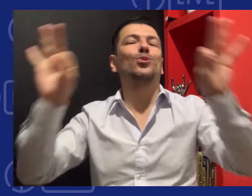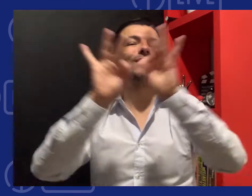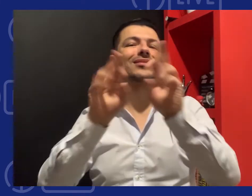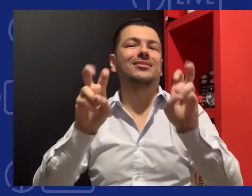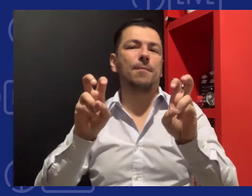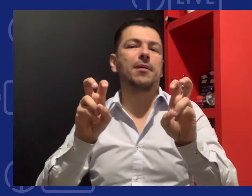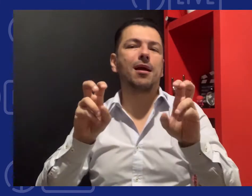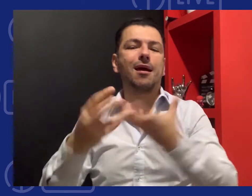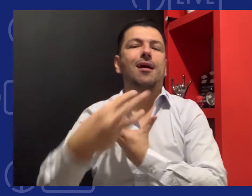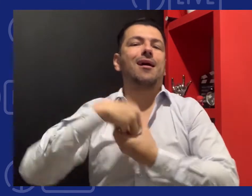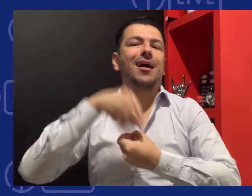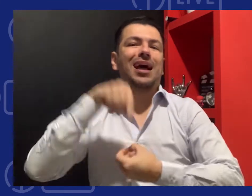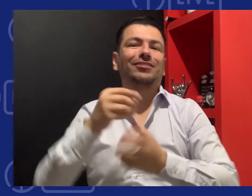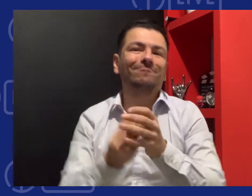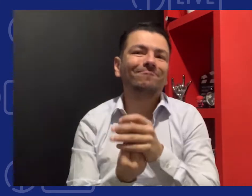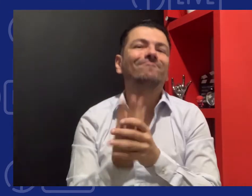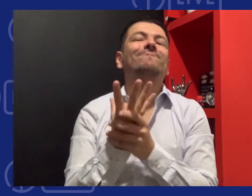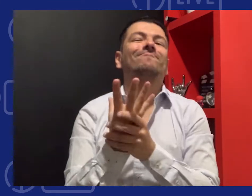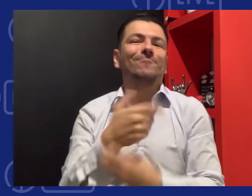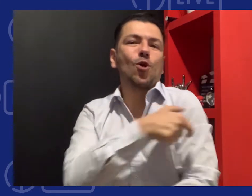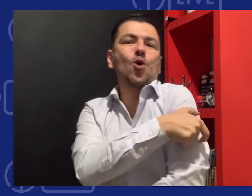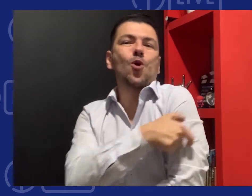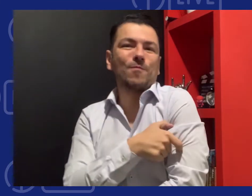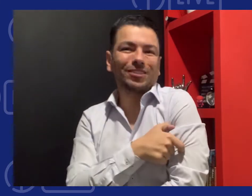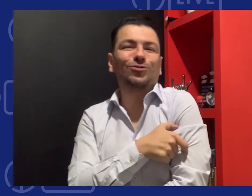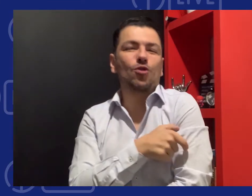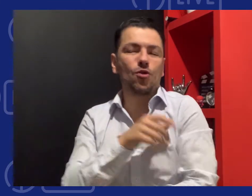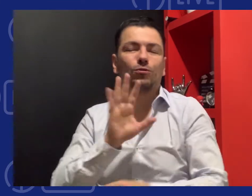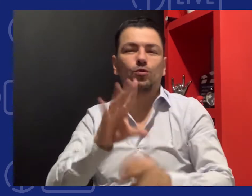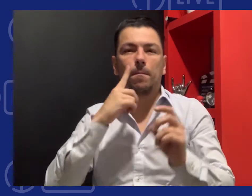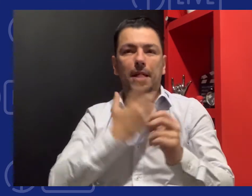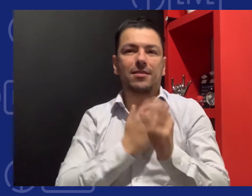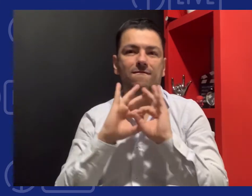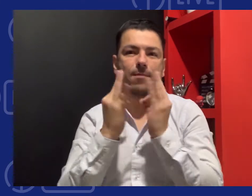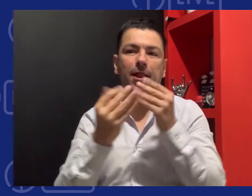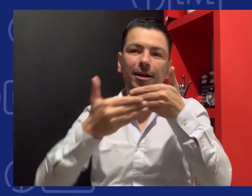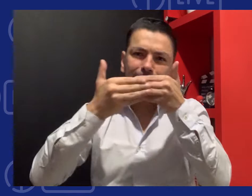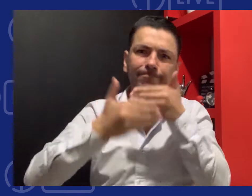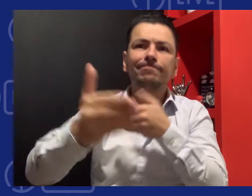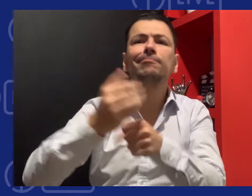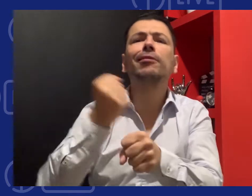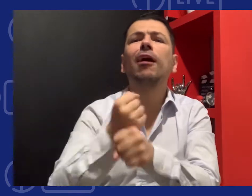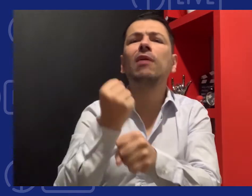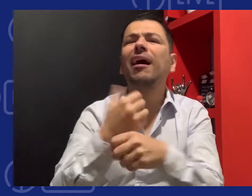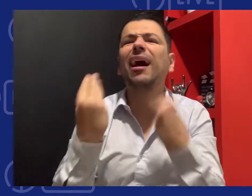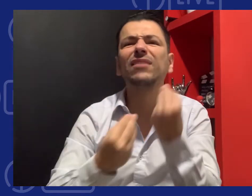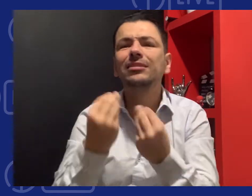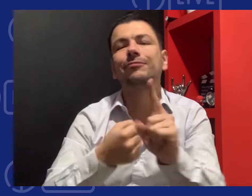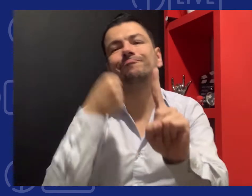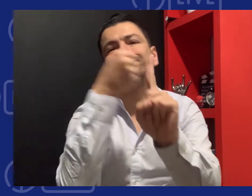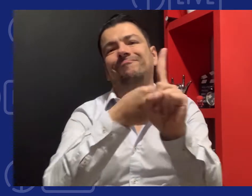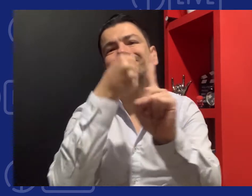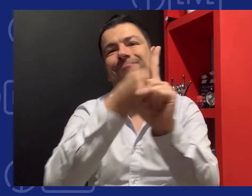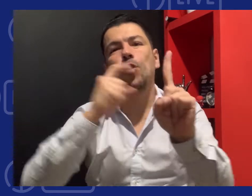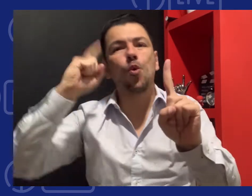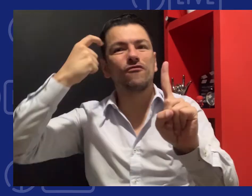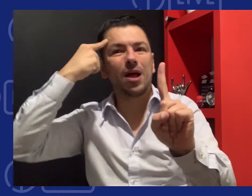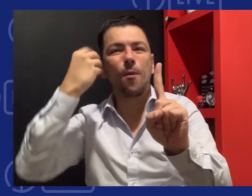reflexionar. Esta formación de la Comisión de la Familia trabajará en hacer incidencias del gobierno